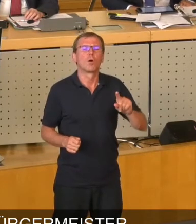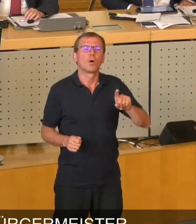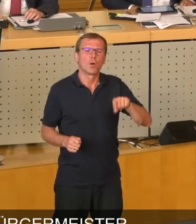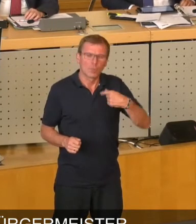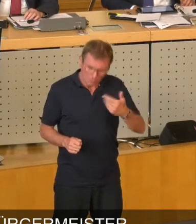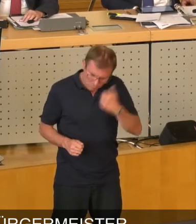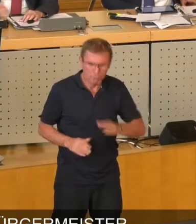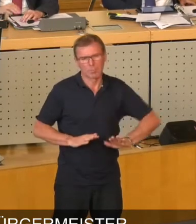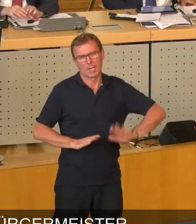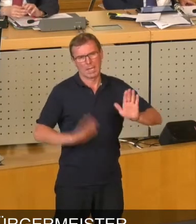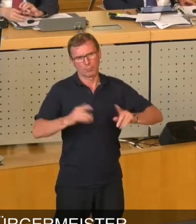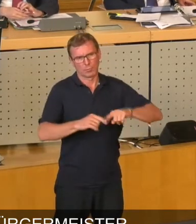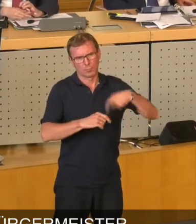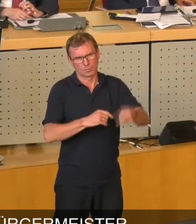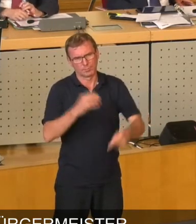können wir in die Abstimmung eintreten.